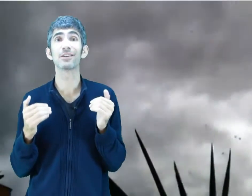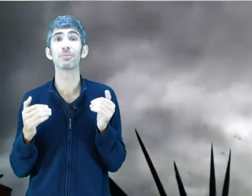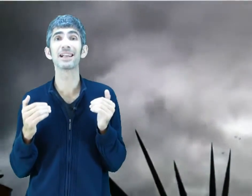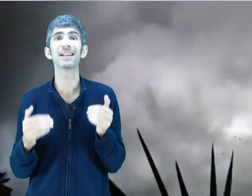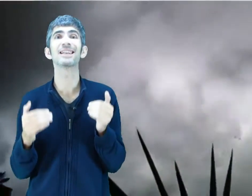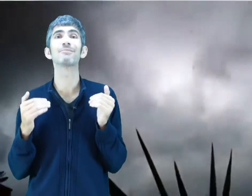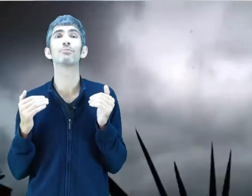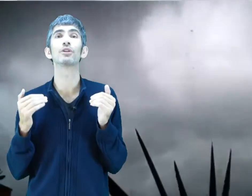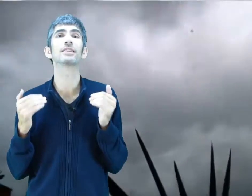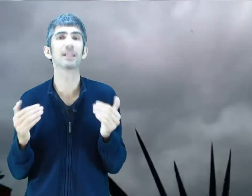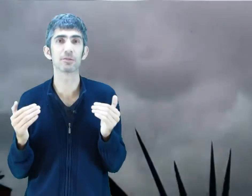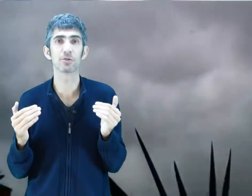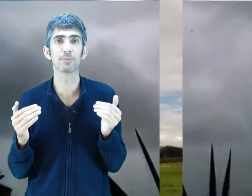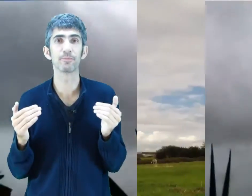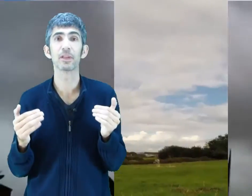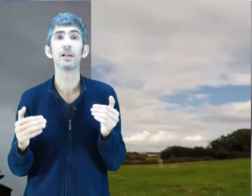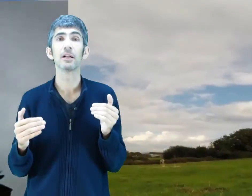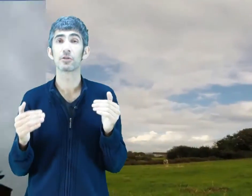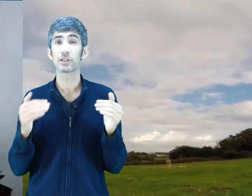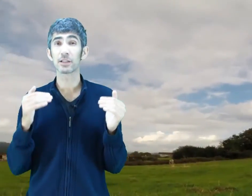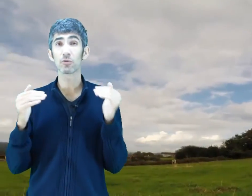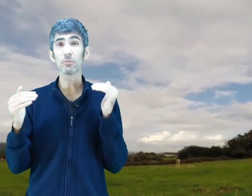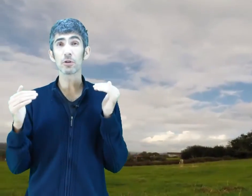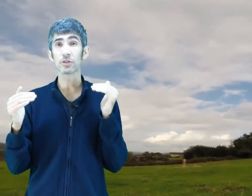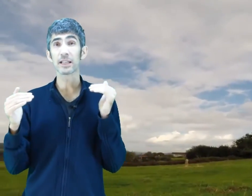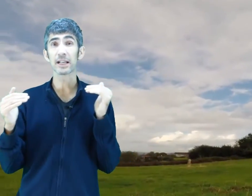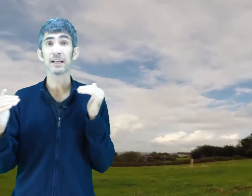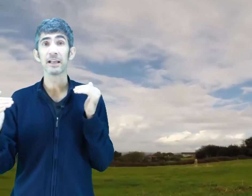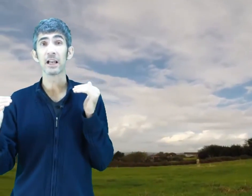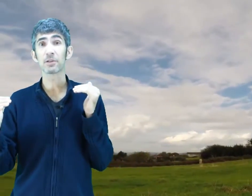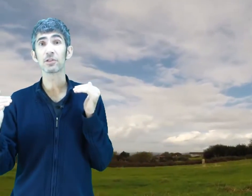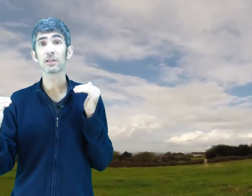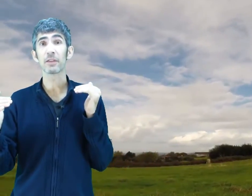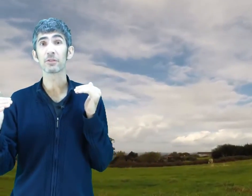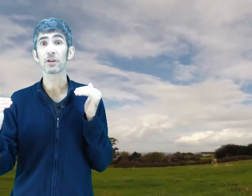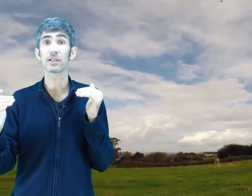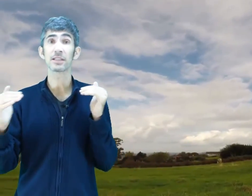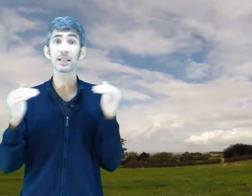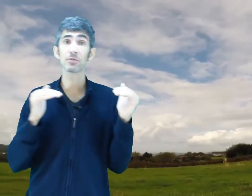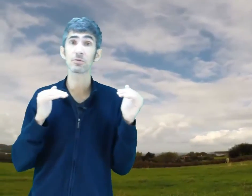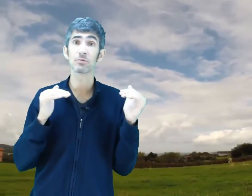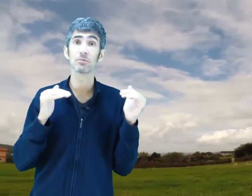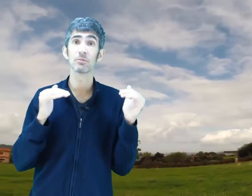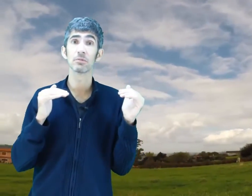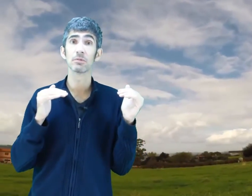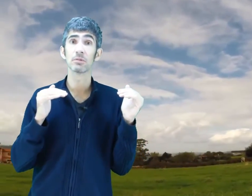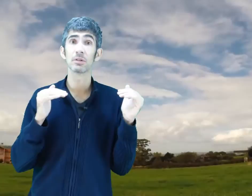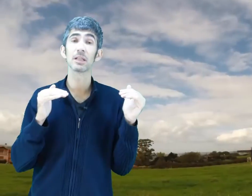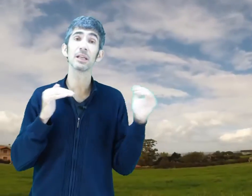denominan nimboestratos. Los estratocúmulos serían el paso intermedio entre los estratos y